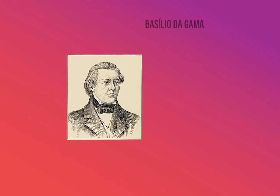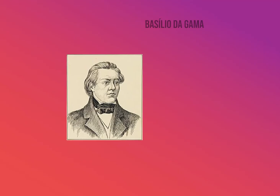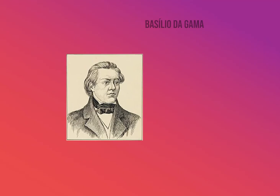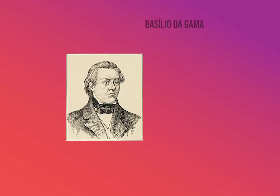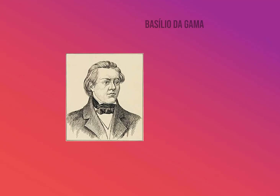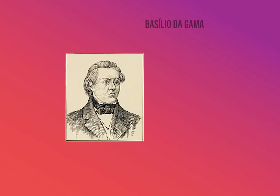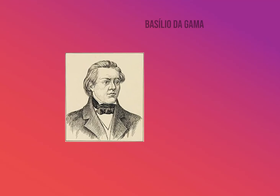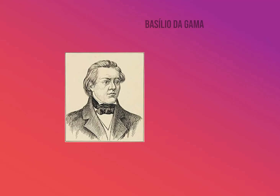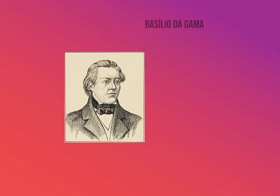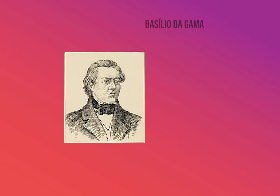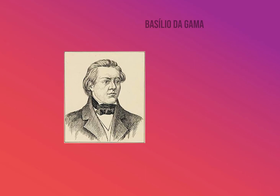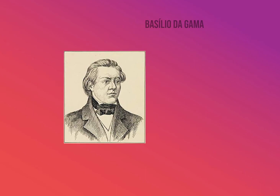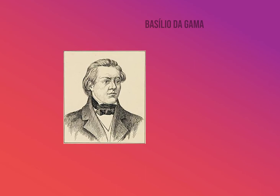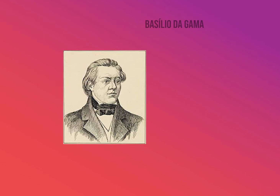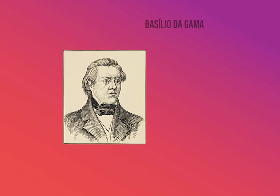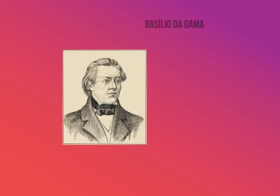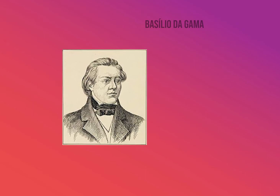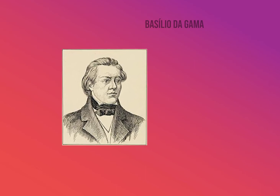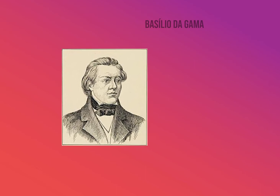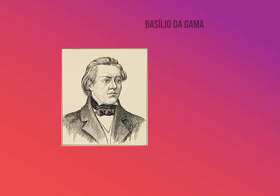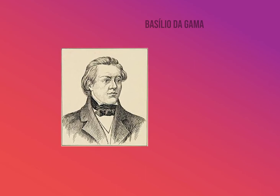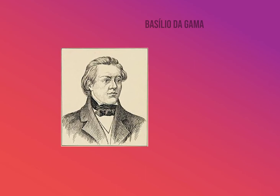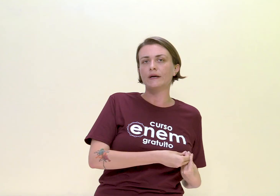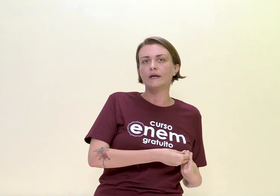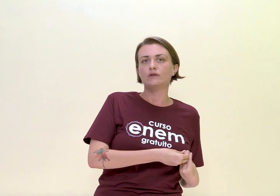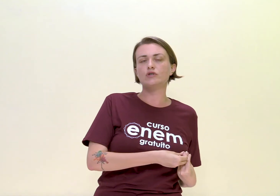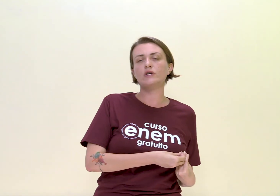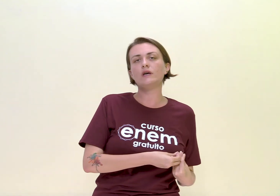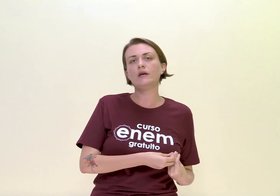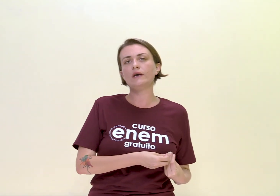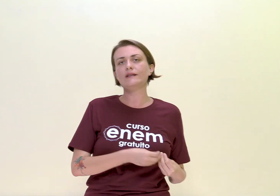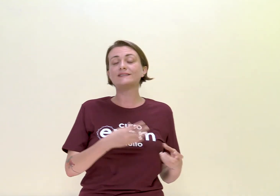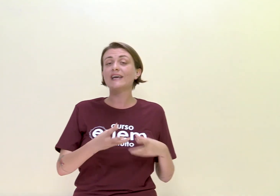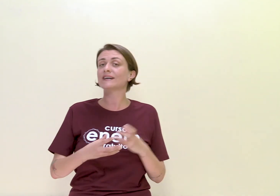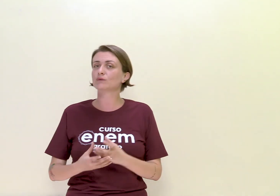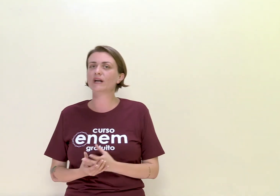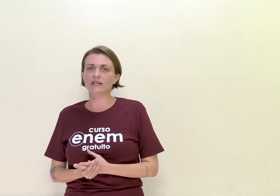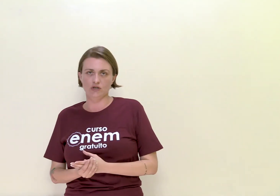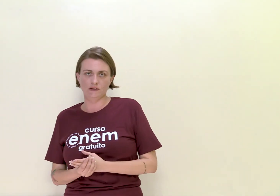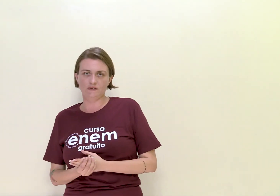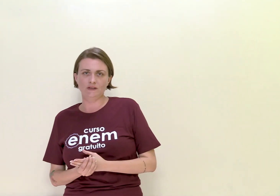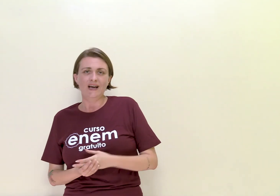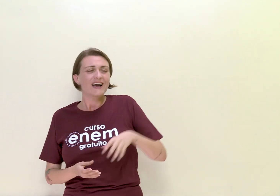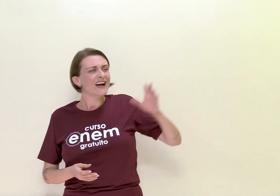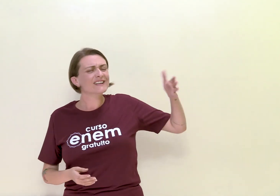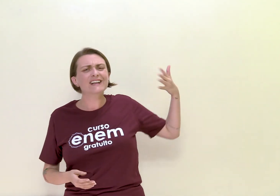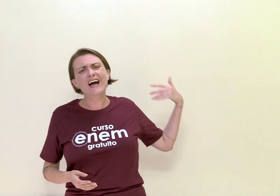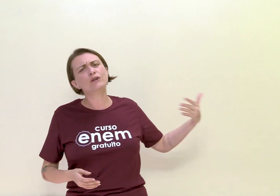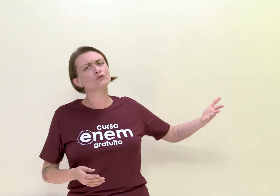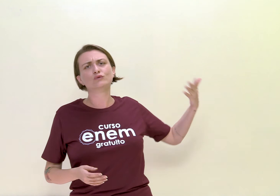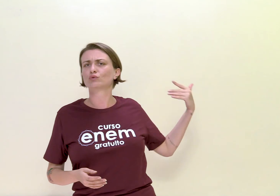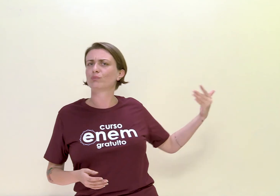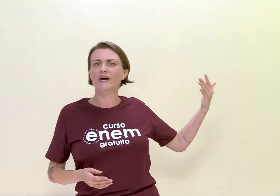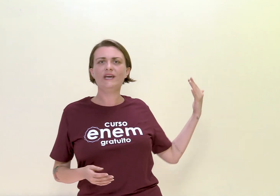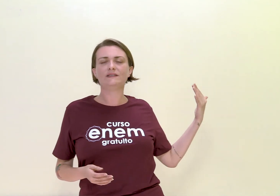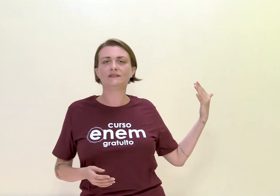ele escreveu para contar a história das guerras moraníticas. Lá no sul do país,